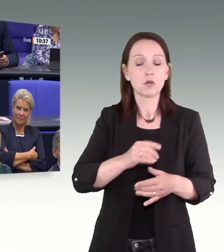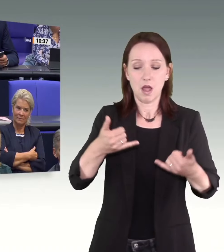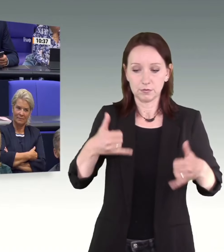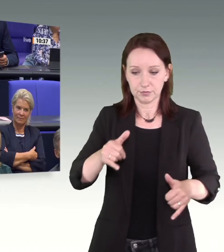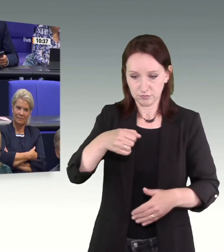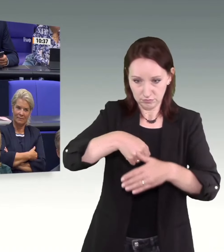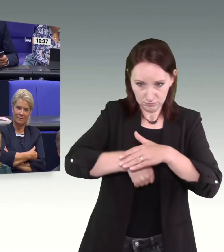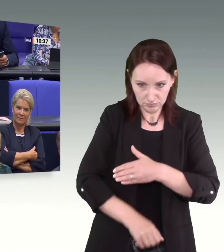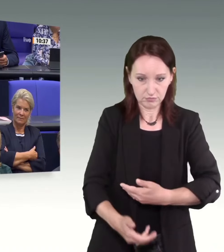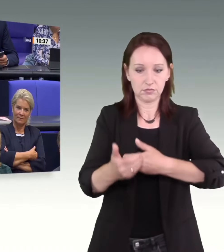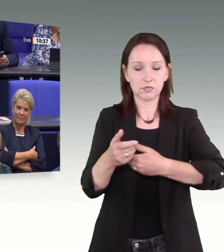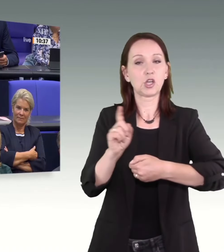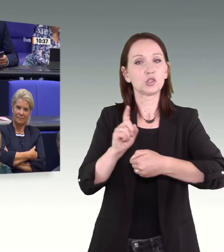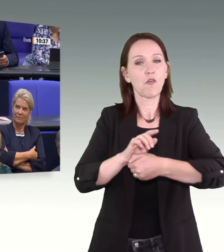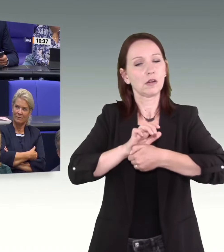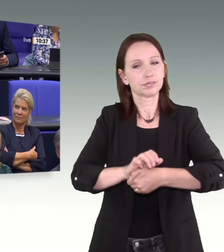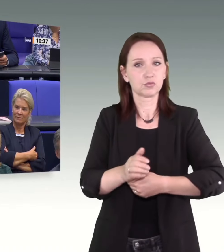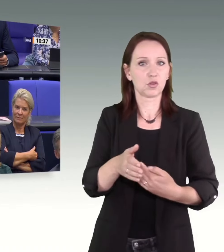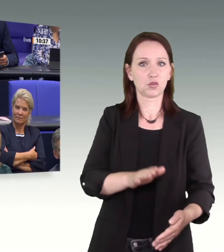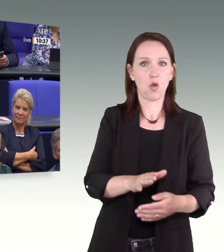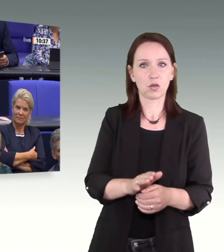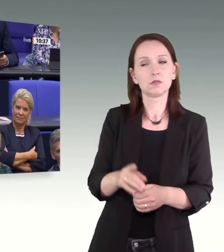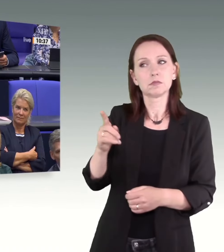subsumieren? Oder ist das für Sie kein Mord?